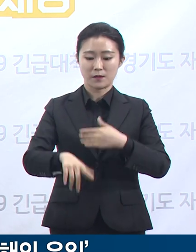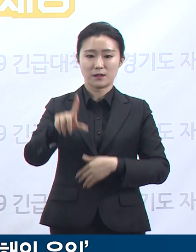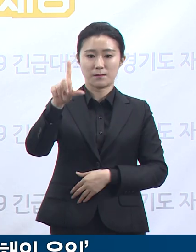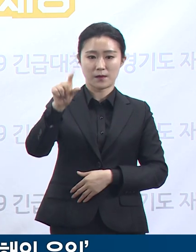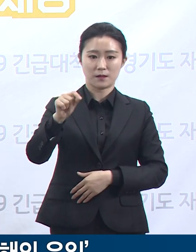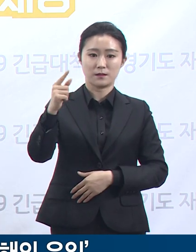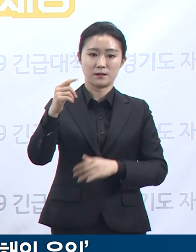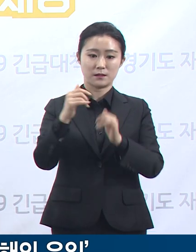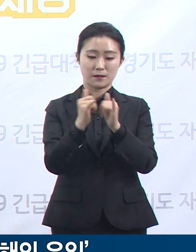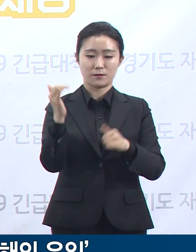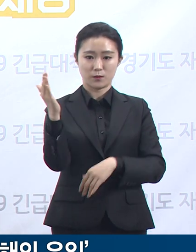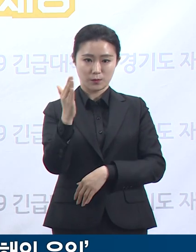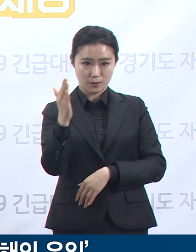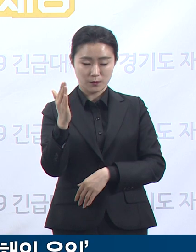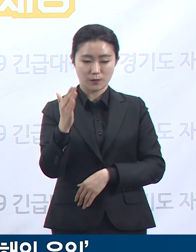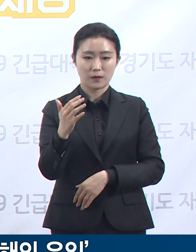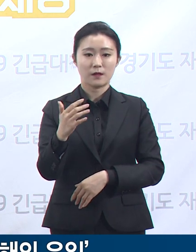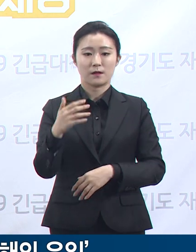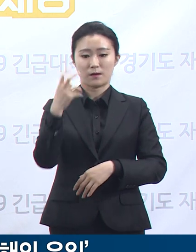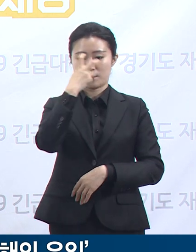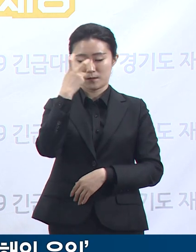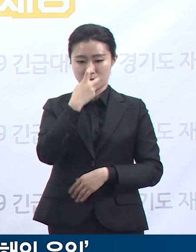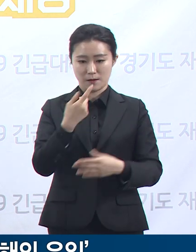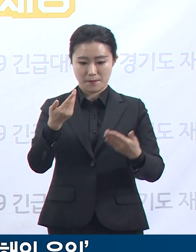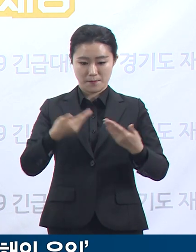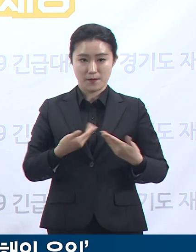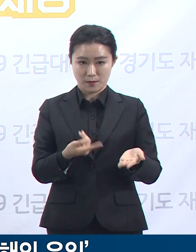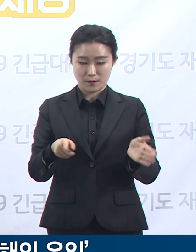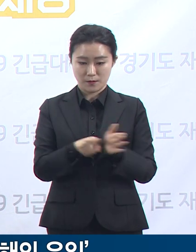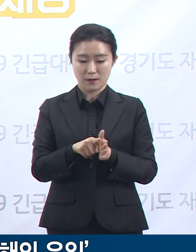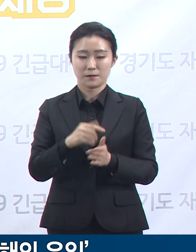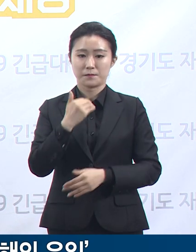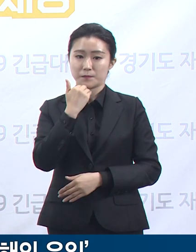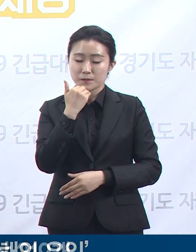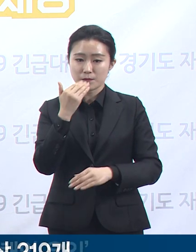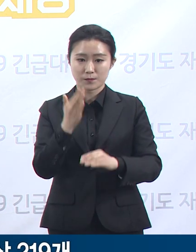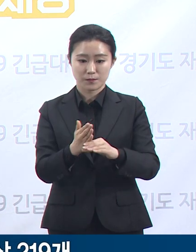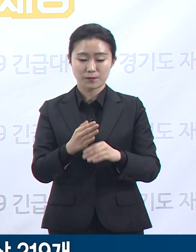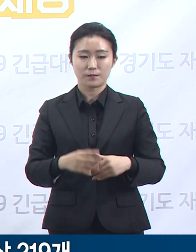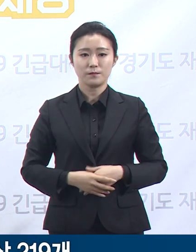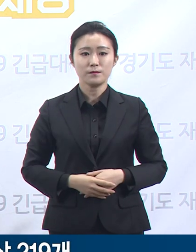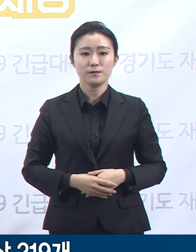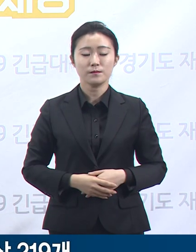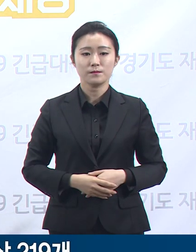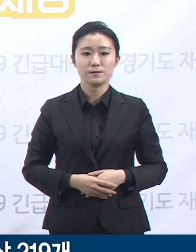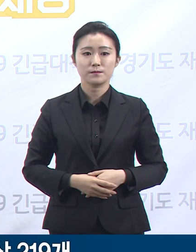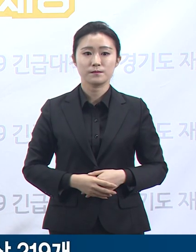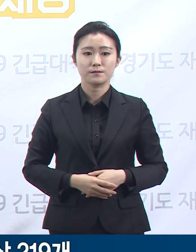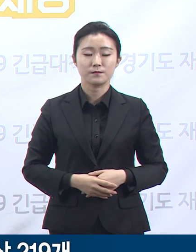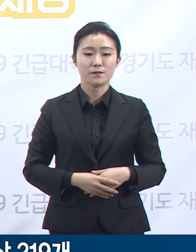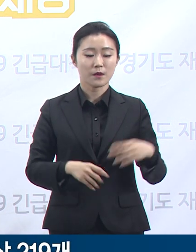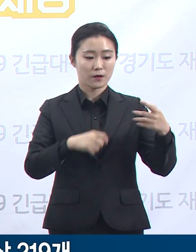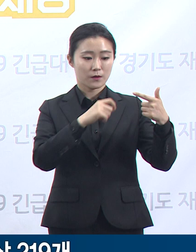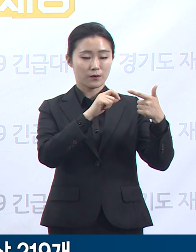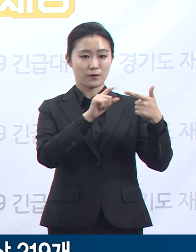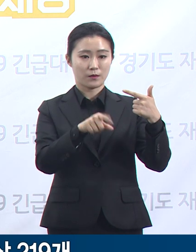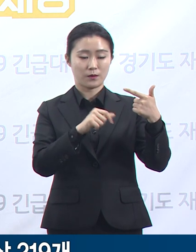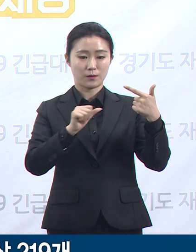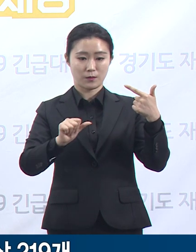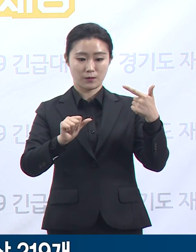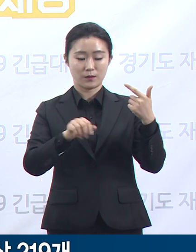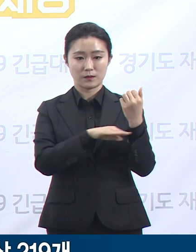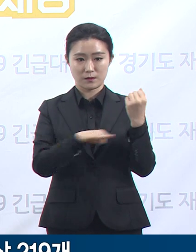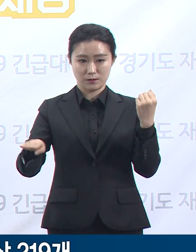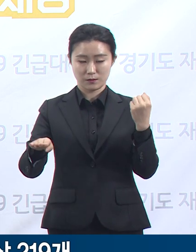있도록 추진 중입니다. 다음은 경기도 병상 운영 현황입니다. 6월 5일 0시 기준 경기도는